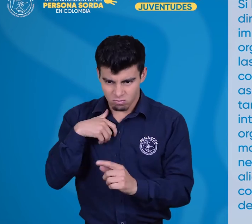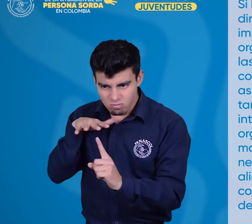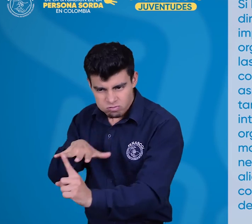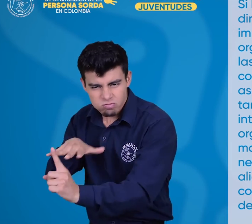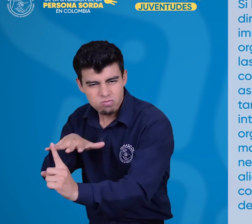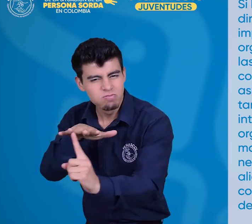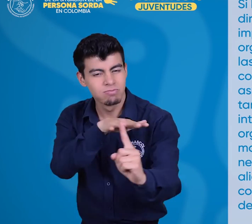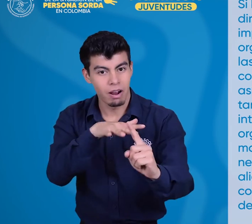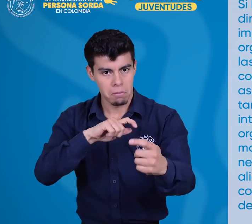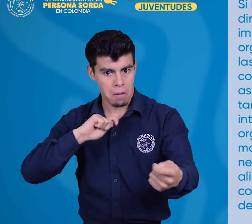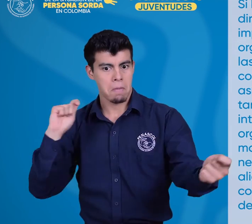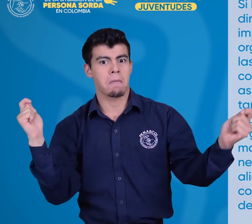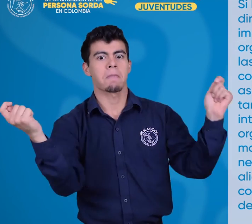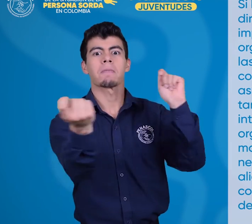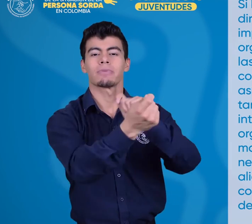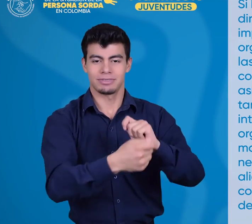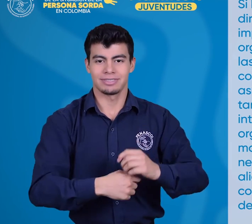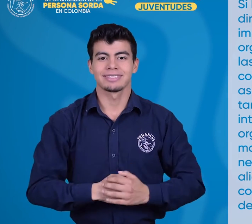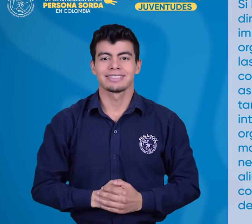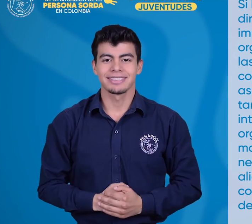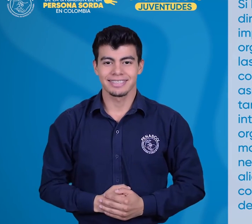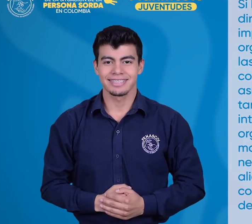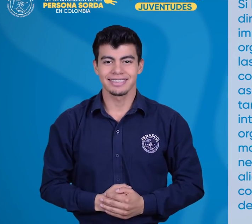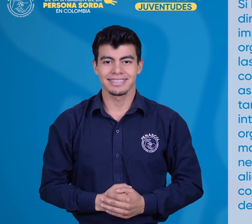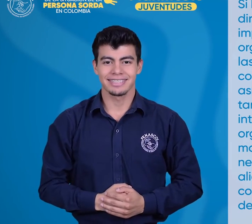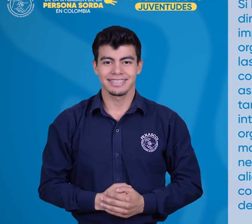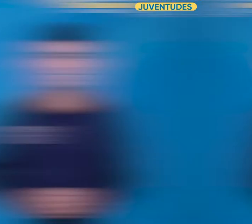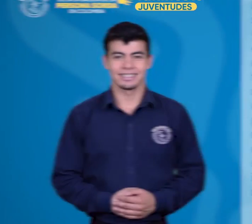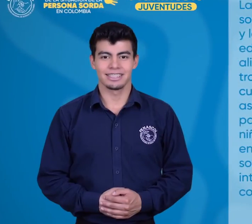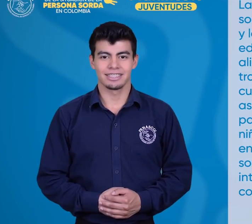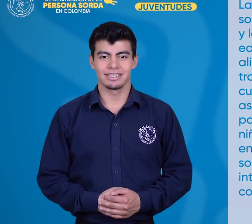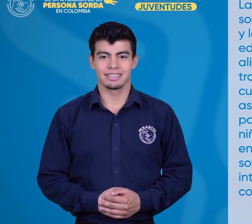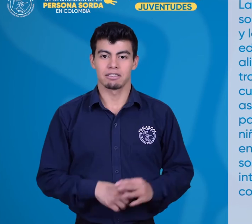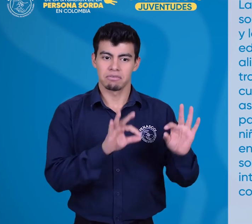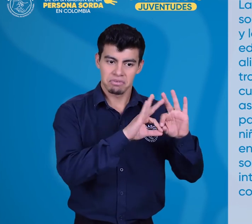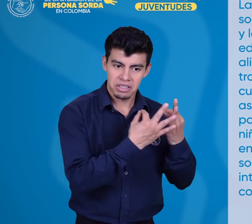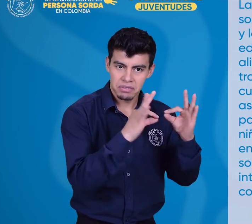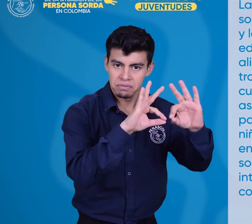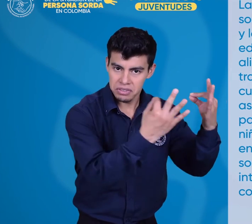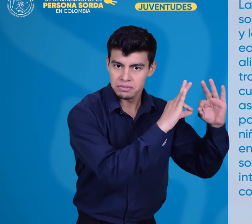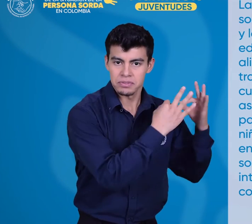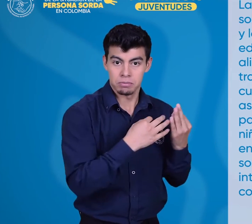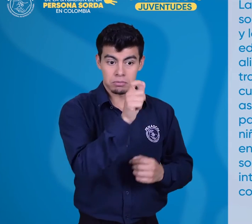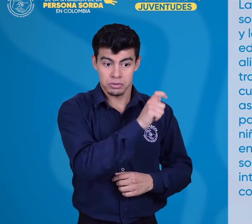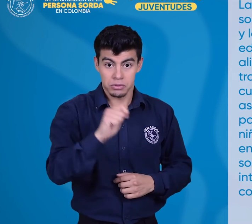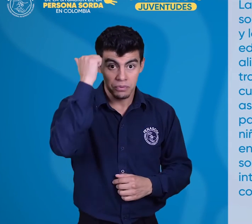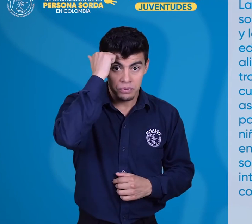y medios para conseguir el cambio que desean. Las familias, los docentes sordos,